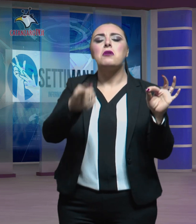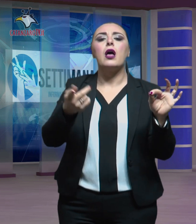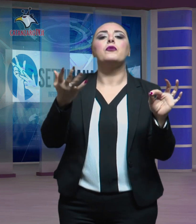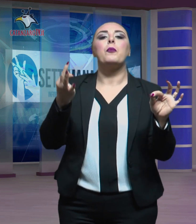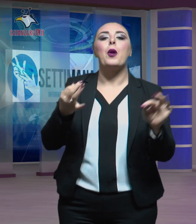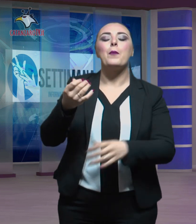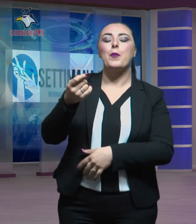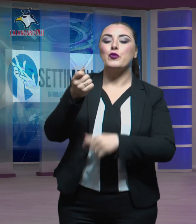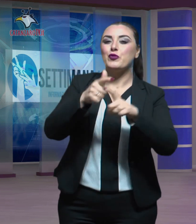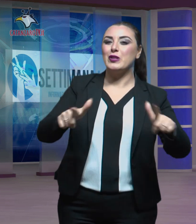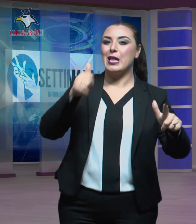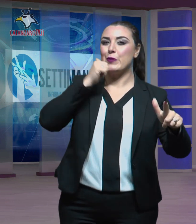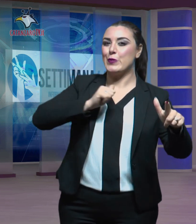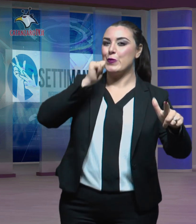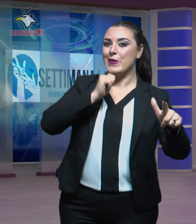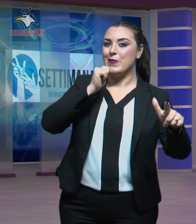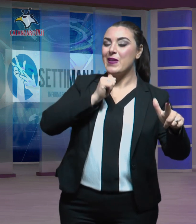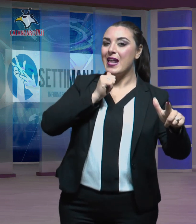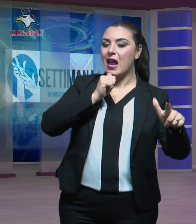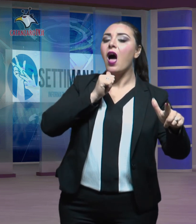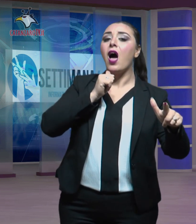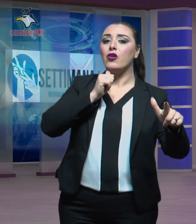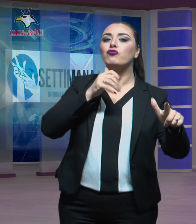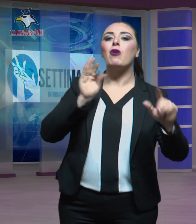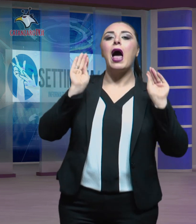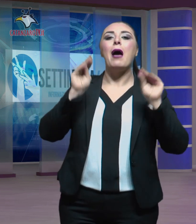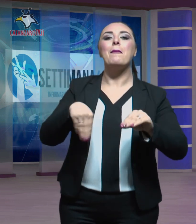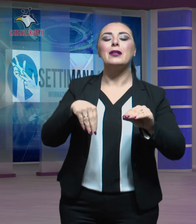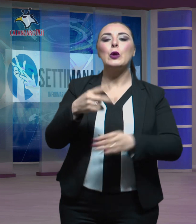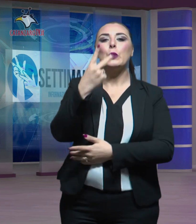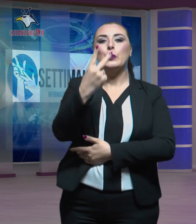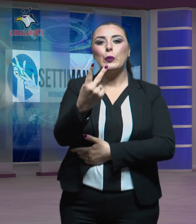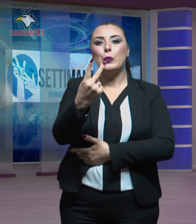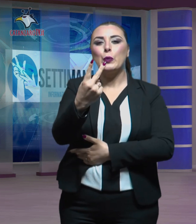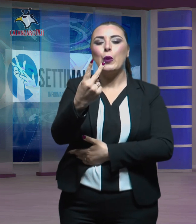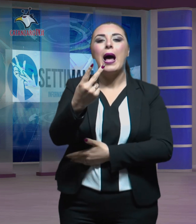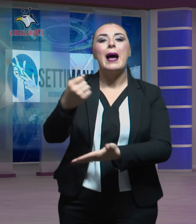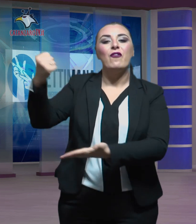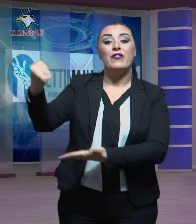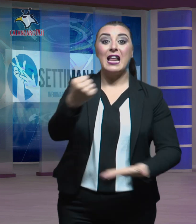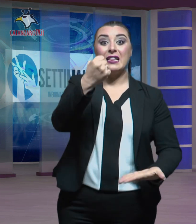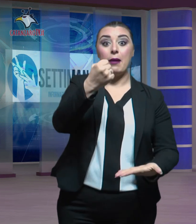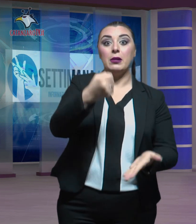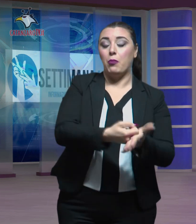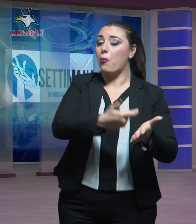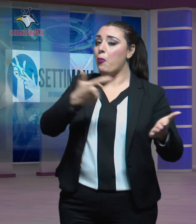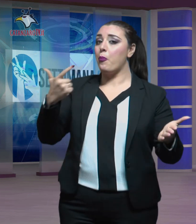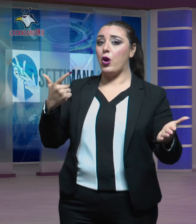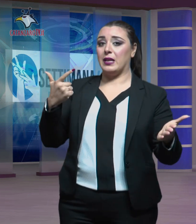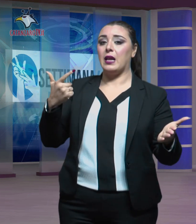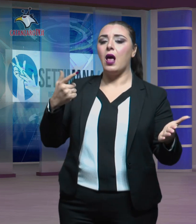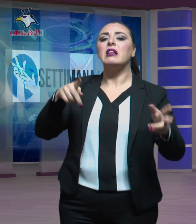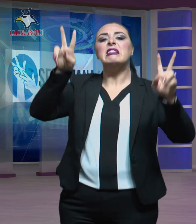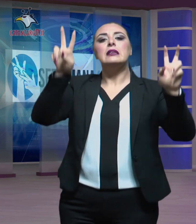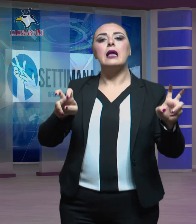città ionica catanzarese è stata ammessa a due importanti finanziamenti in